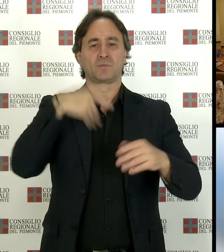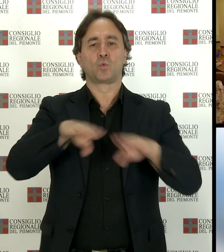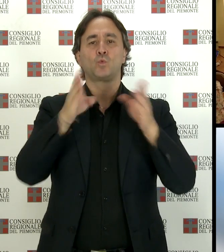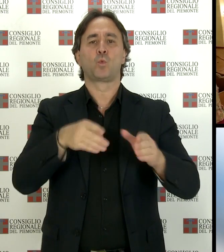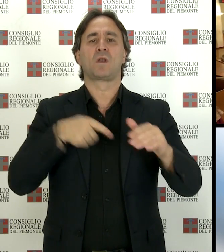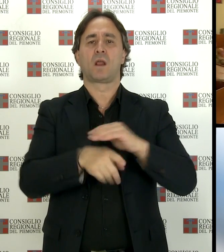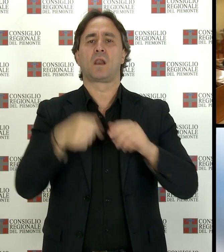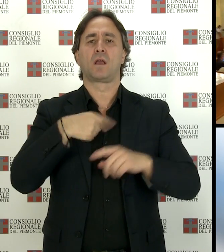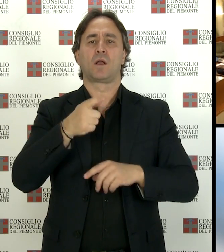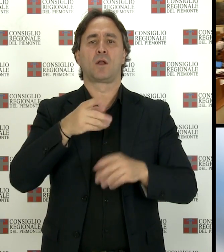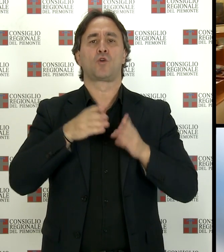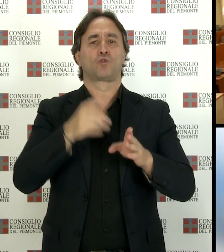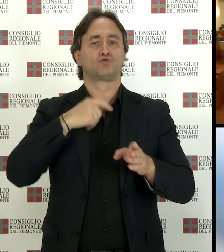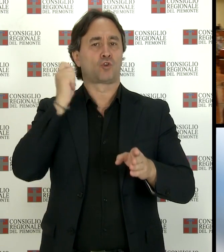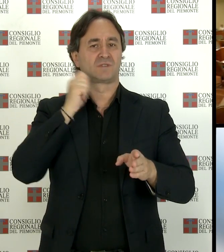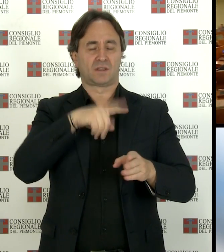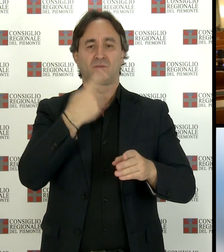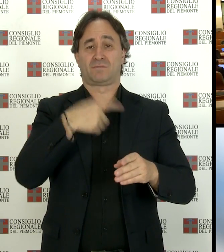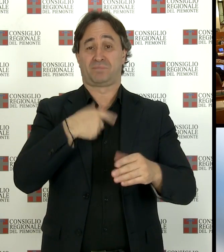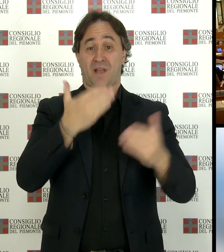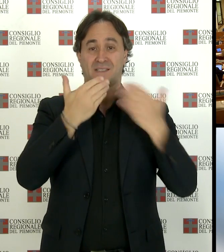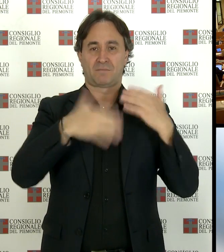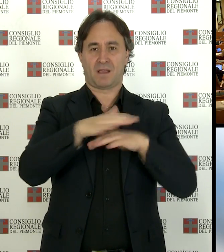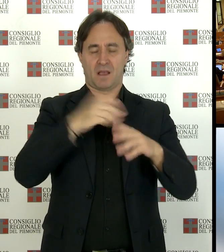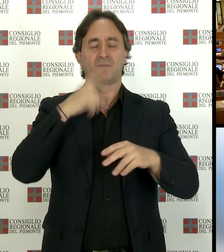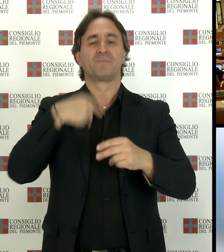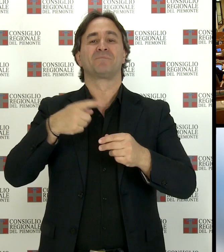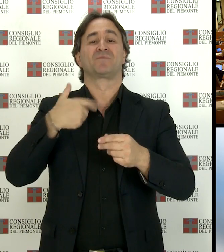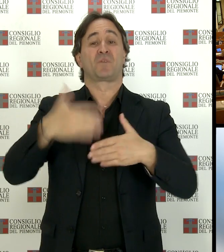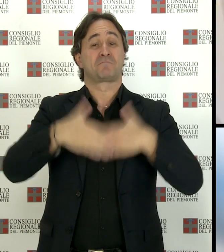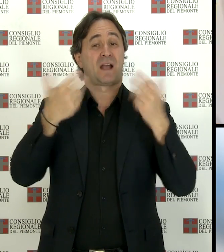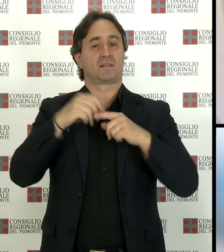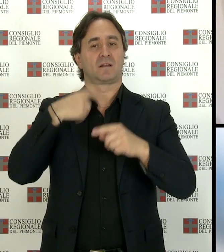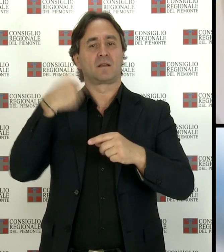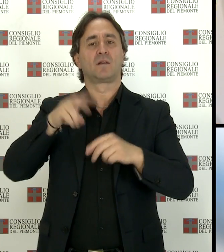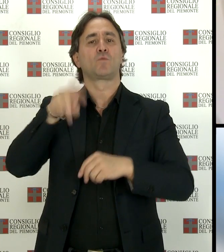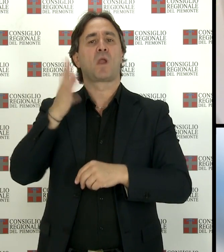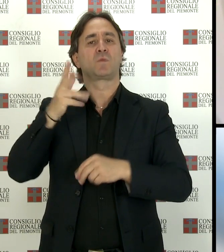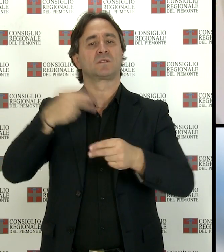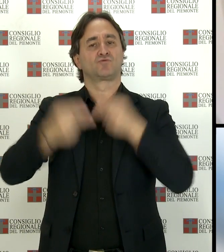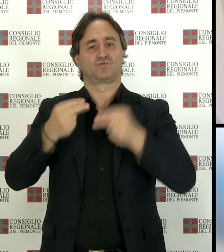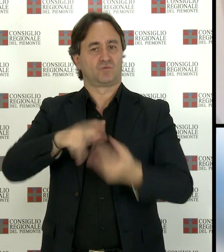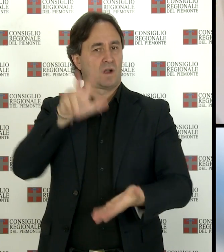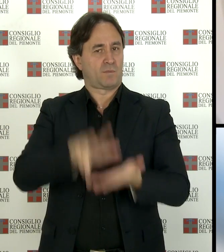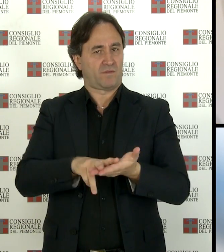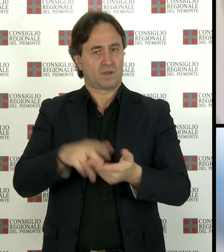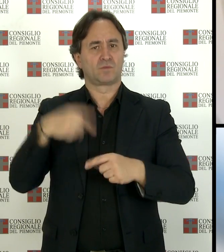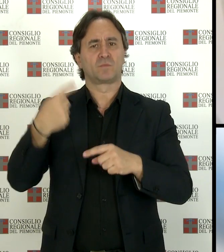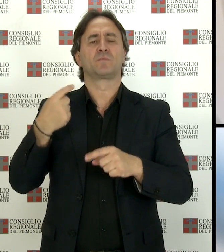mattinata l'assemblea ha approvato il rendiconto di bilancio 2015 della regione piemonte e un provvedimento sui piani di rientro dal disavanzo